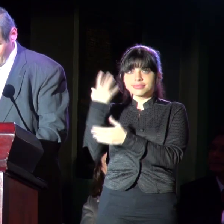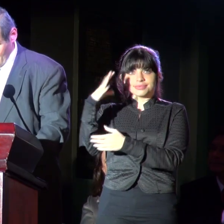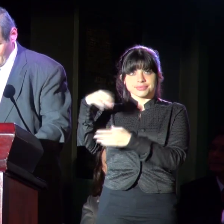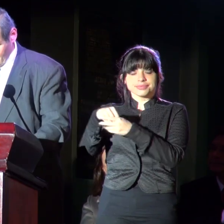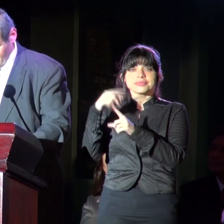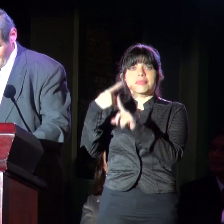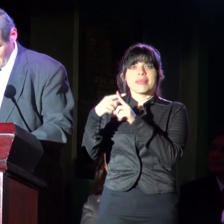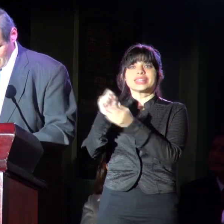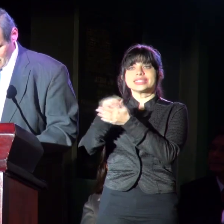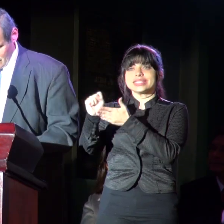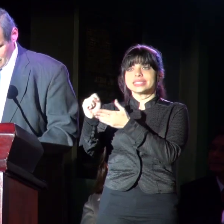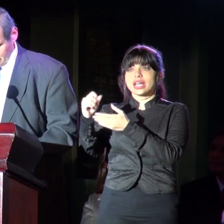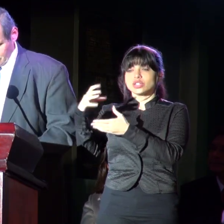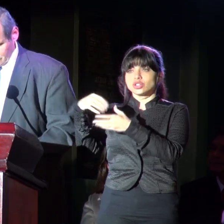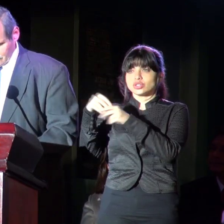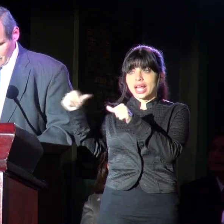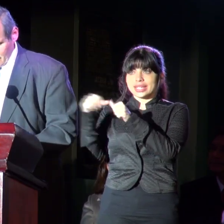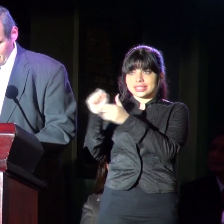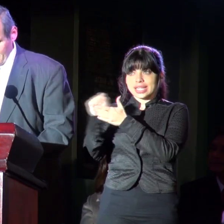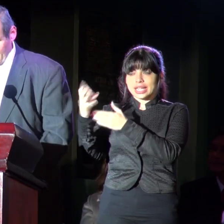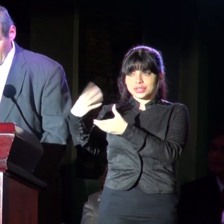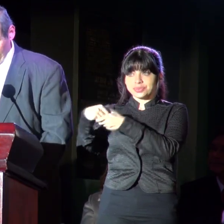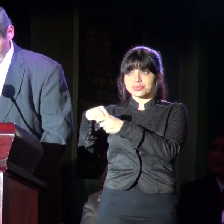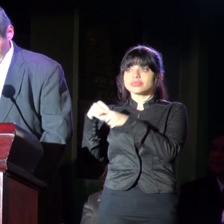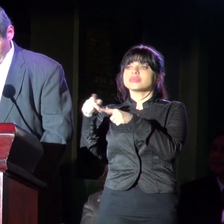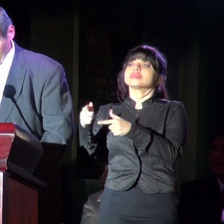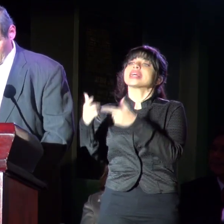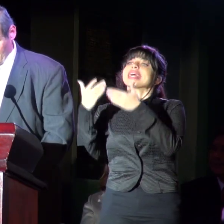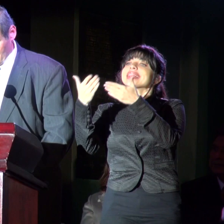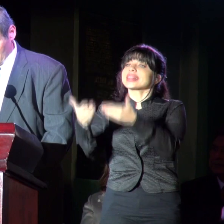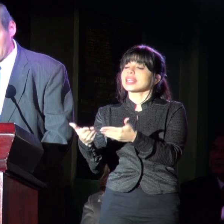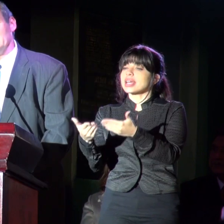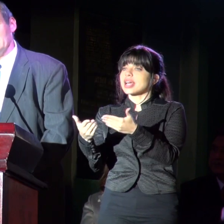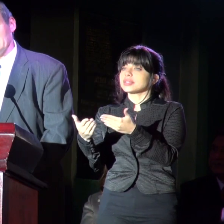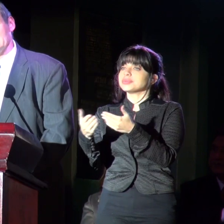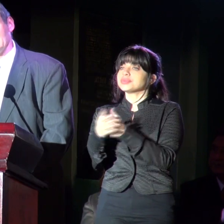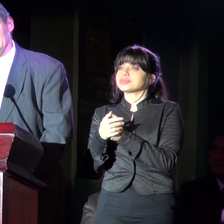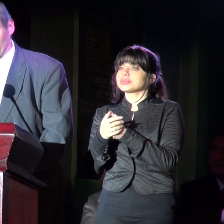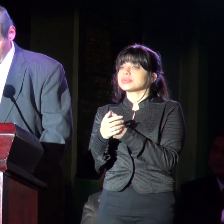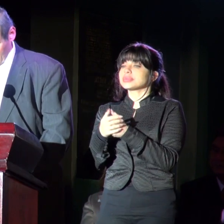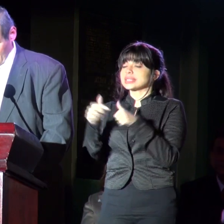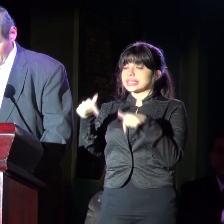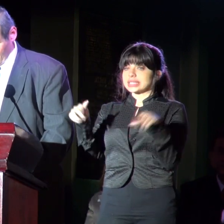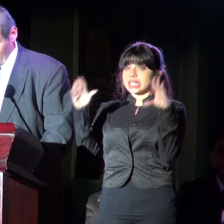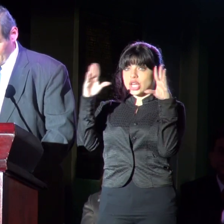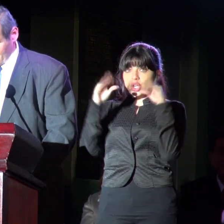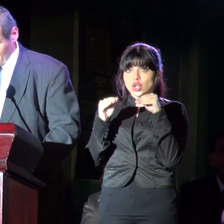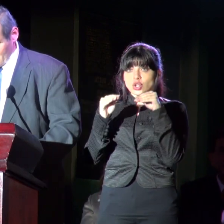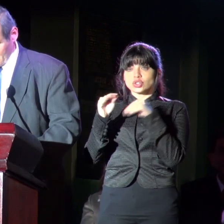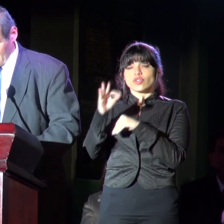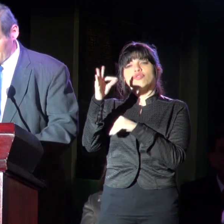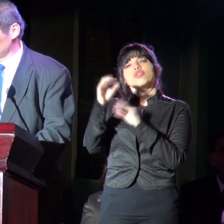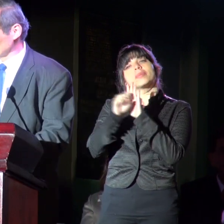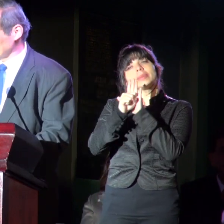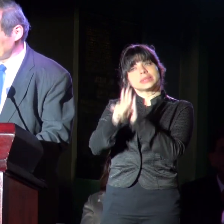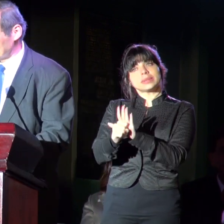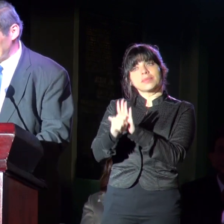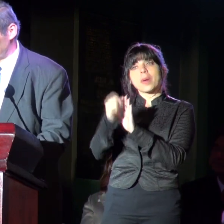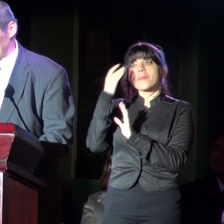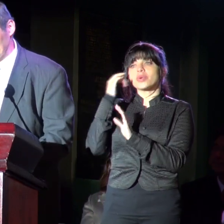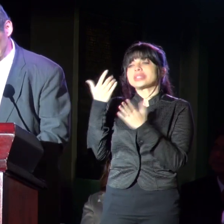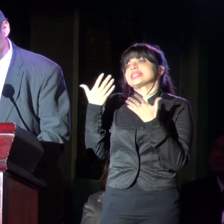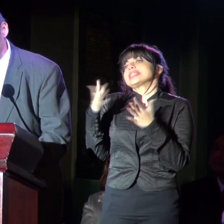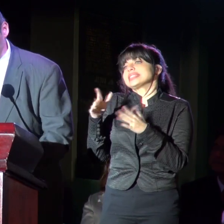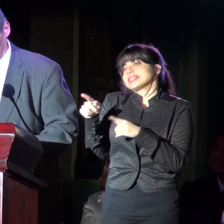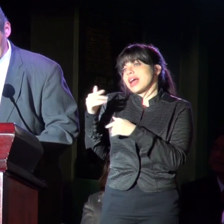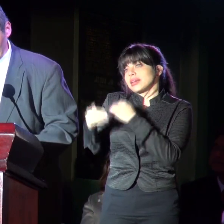y la zona de Los Santos entrega en esta noche en forma simbólica, porque ya